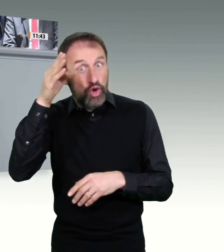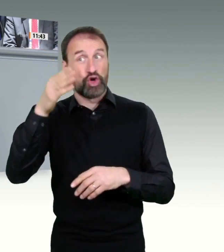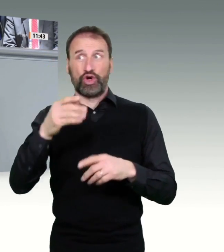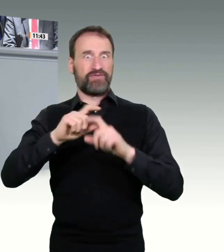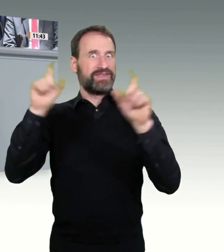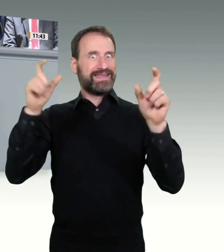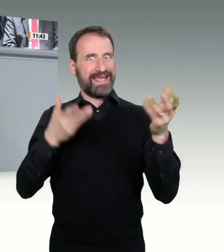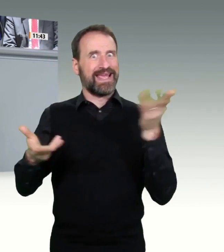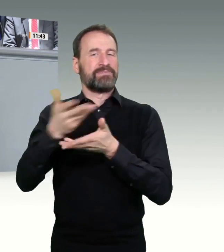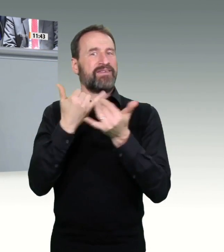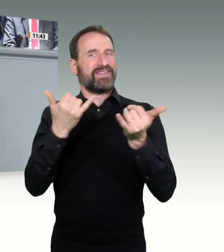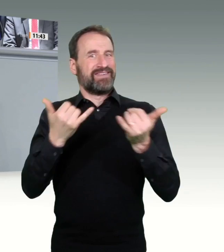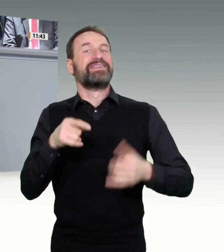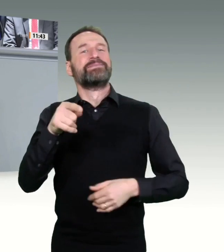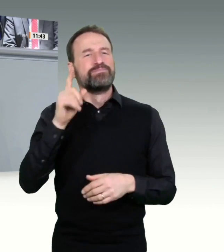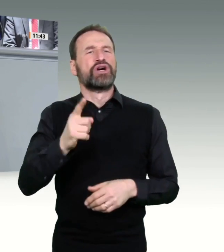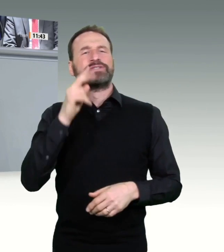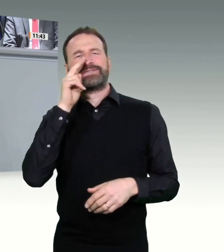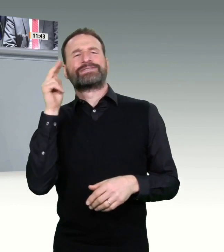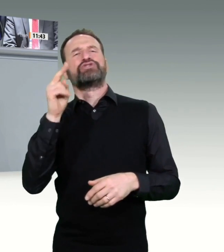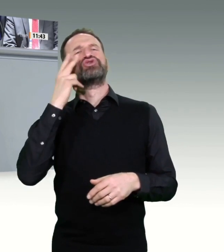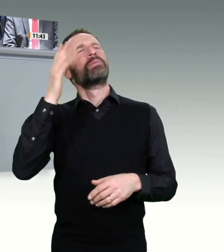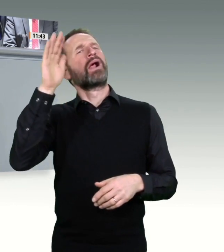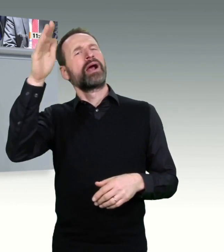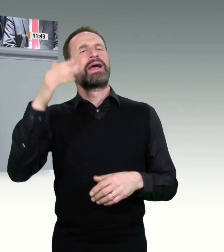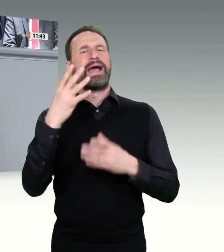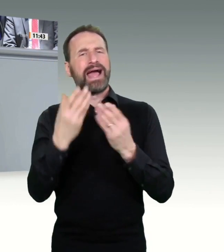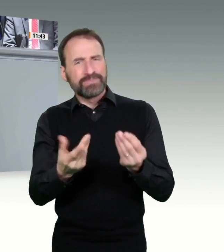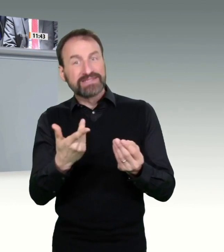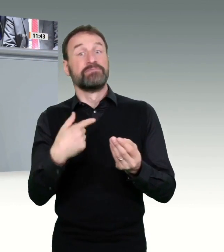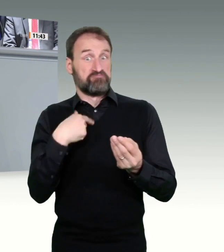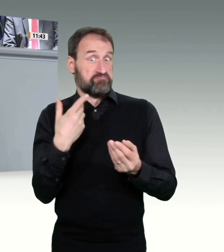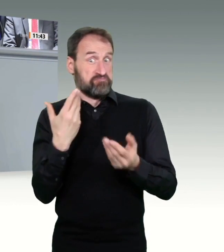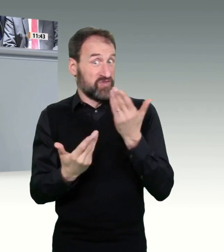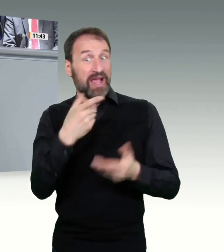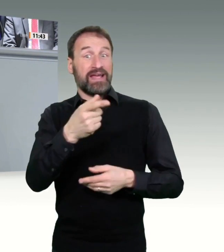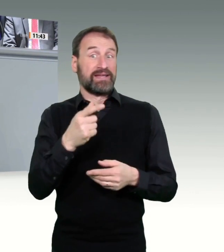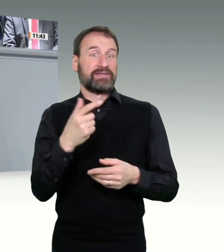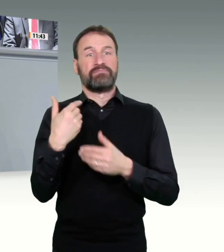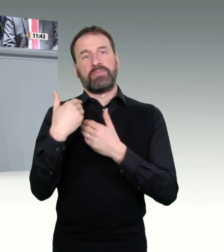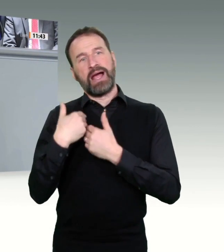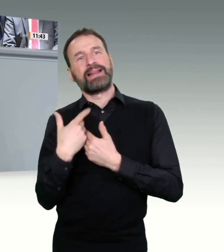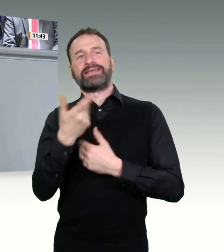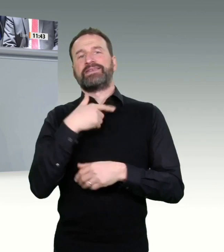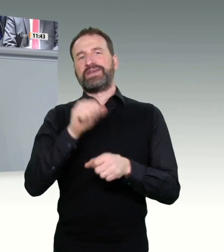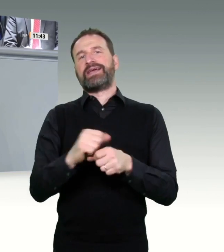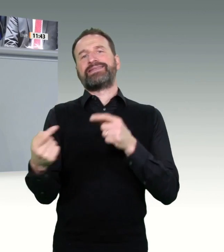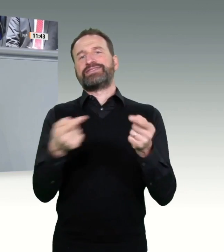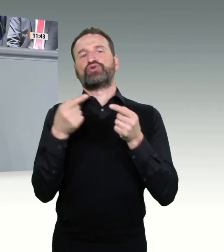und das soll eben auch von so einem Portal, von so einer Bücherei oder von einer Bibliothek von Gesundheit, muss da ein zentrales Thema